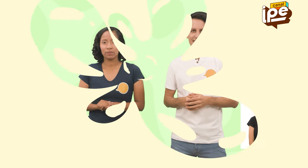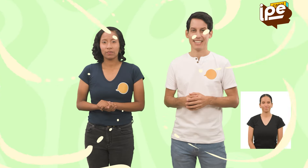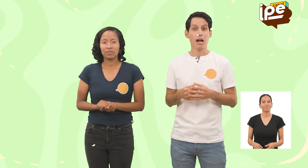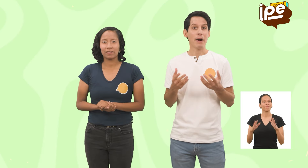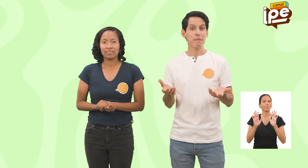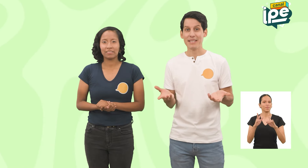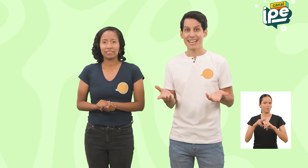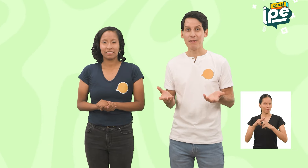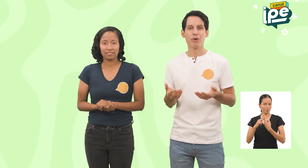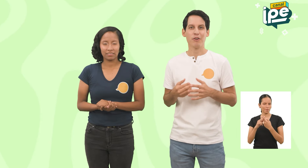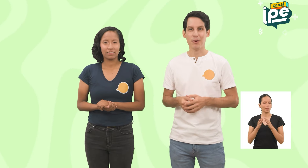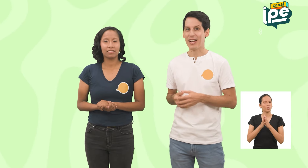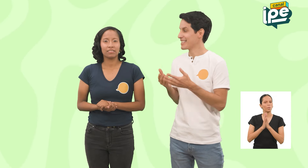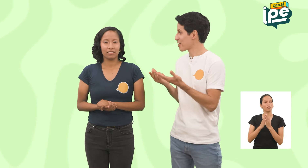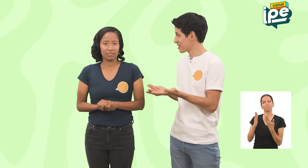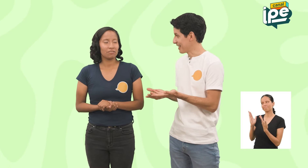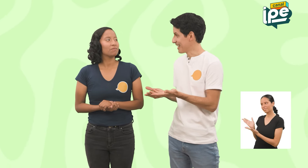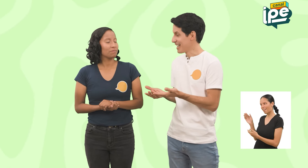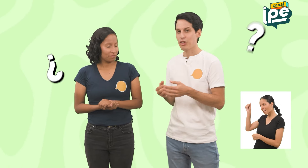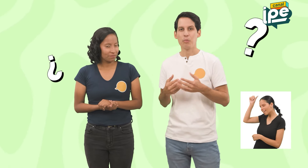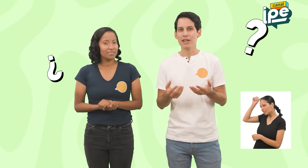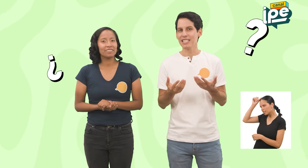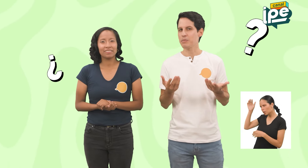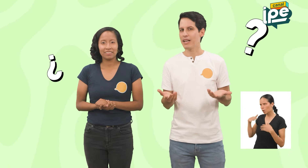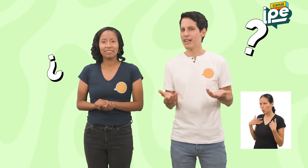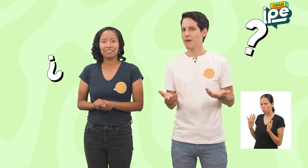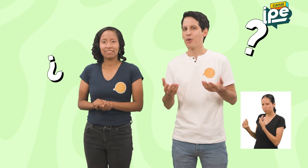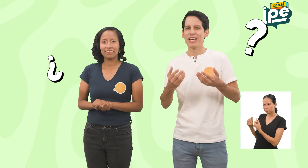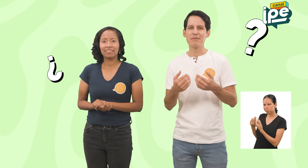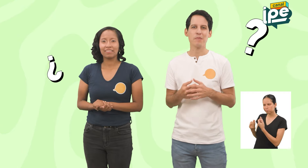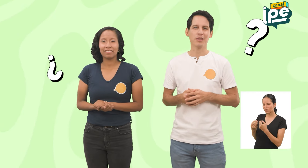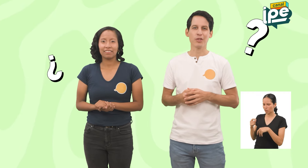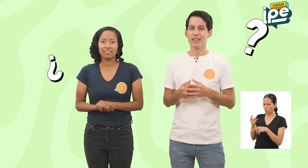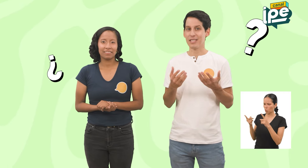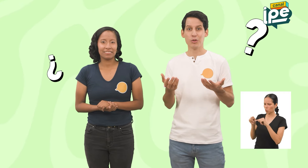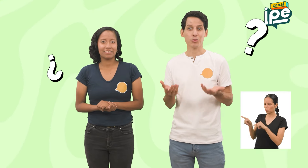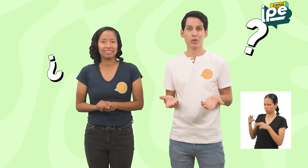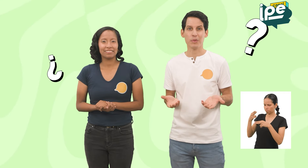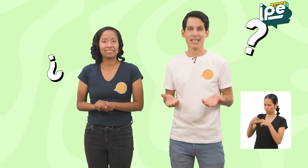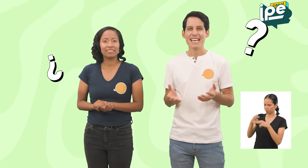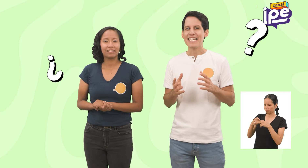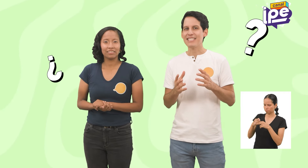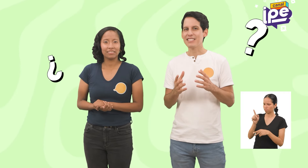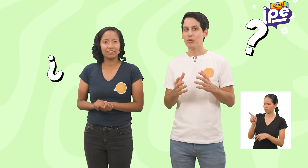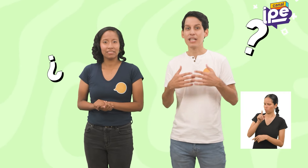Para empezar por favor Ana Rosa ¿Nos puedes explicar por qué al momento de decirnos tu nombre hiciste un